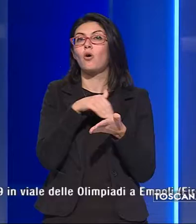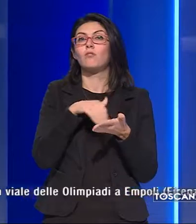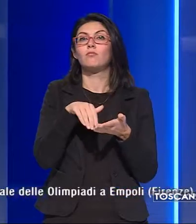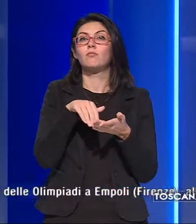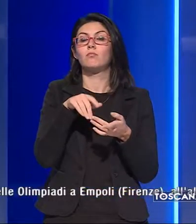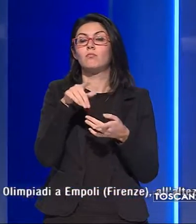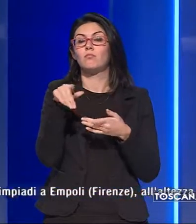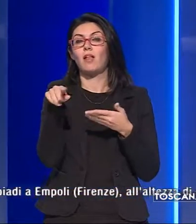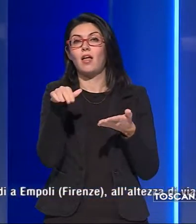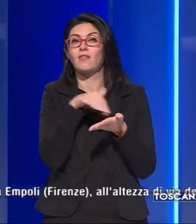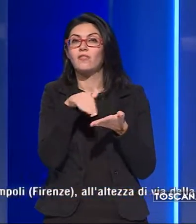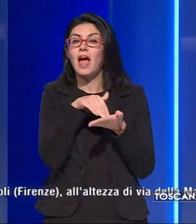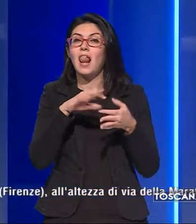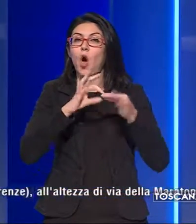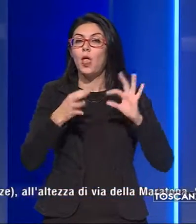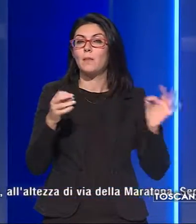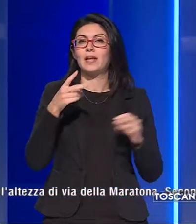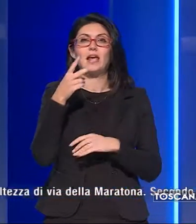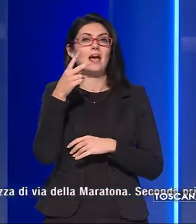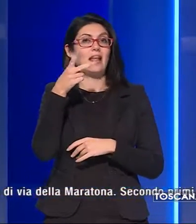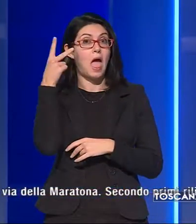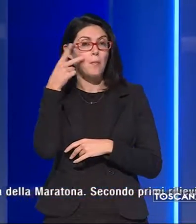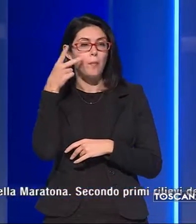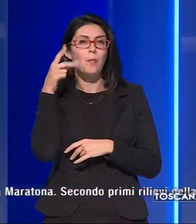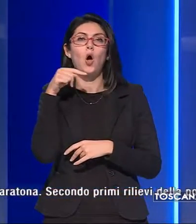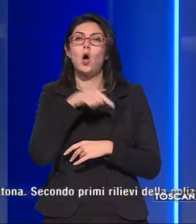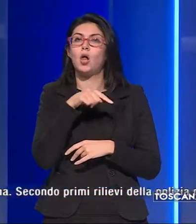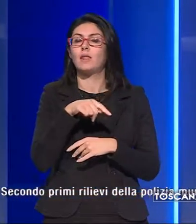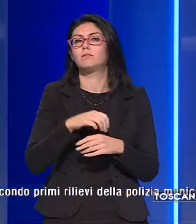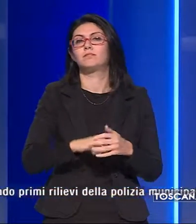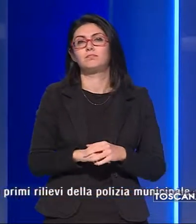Empoli, all'altezza di via della Maratona.